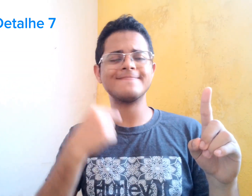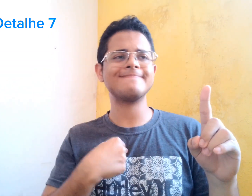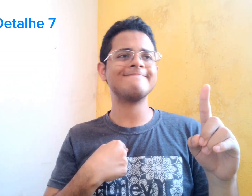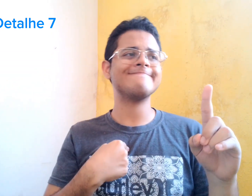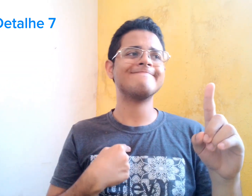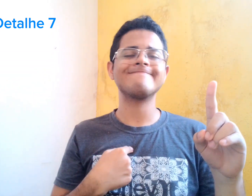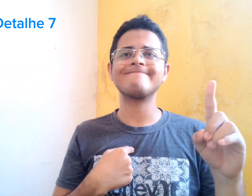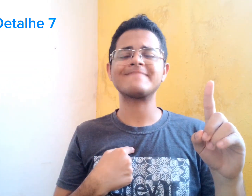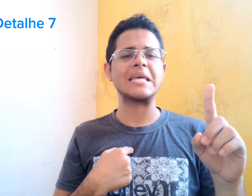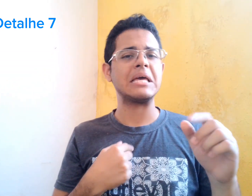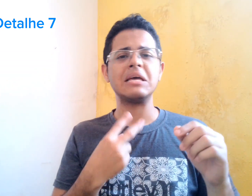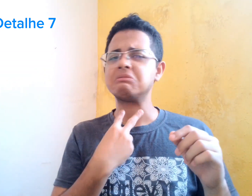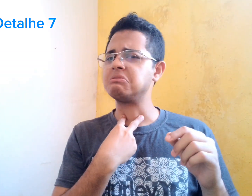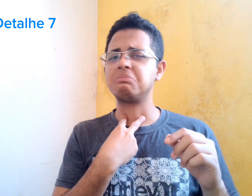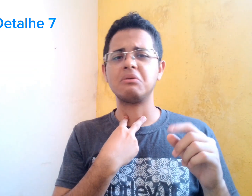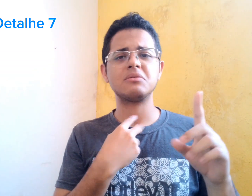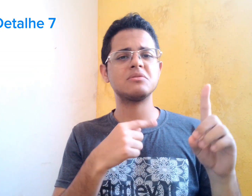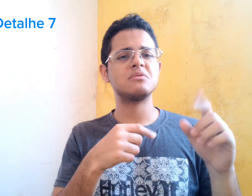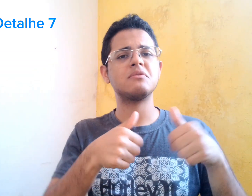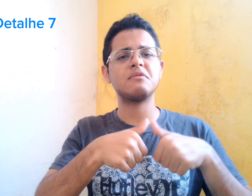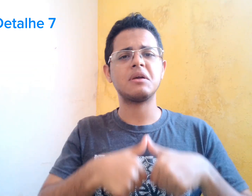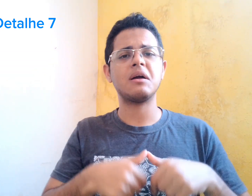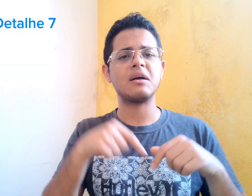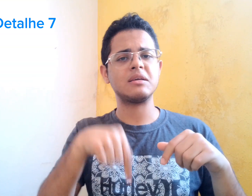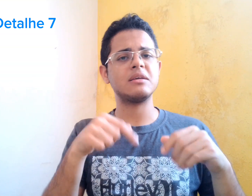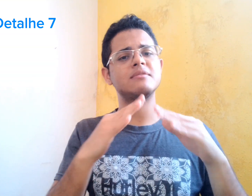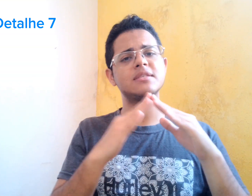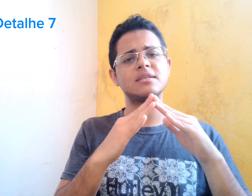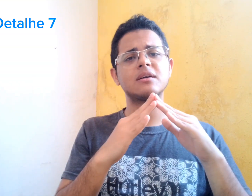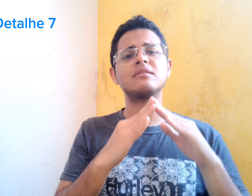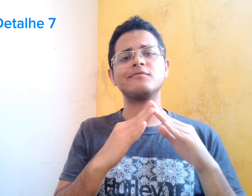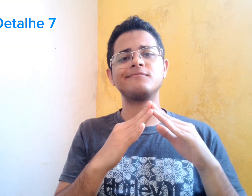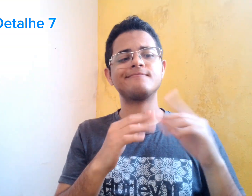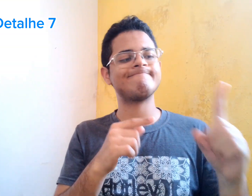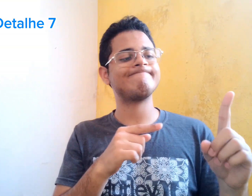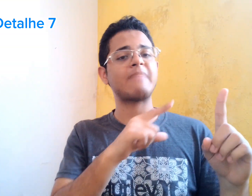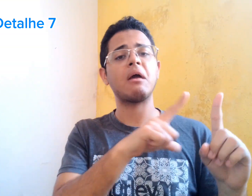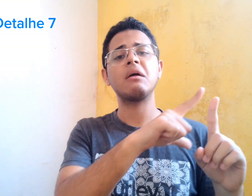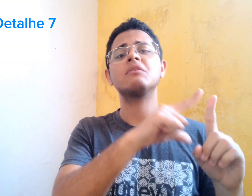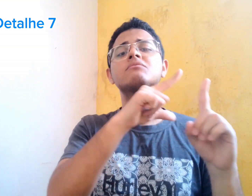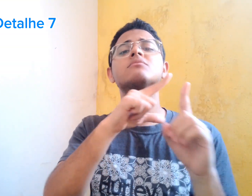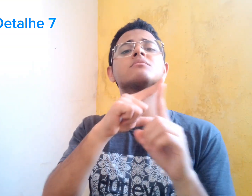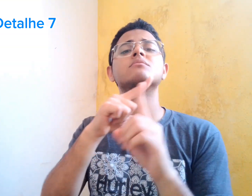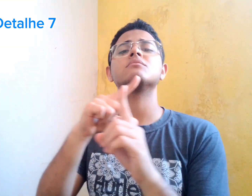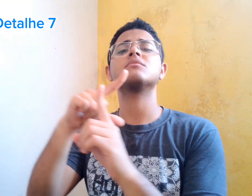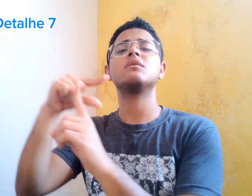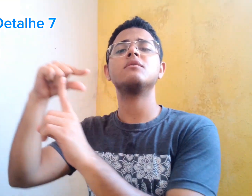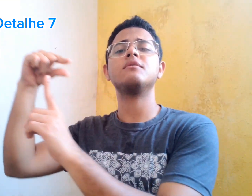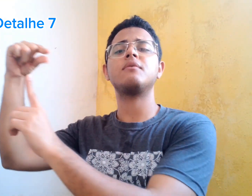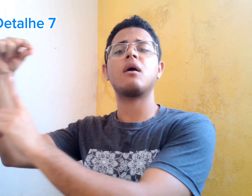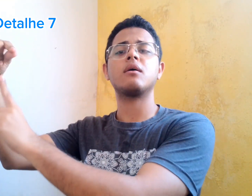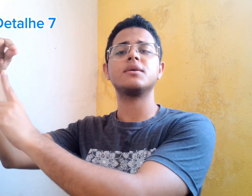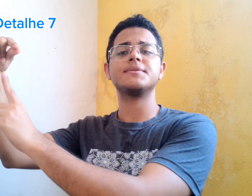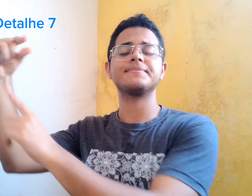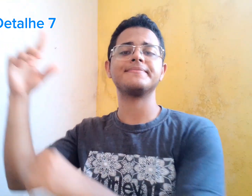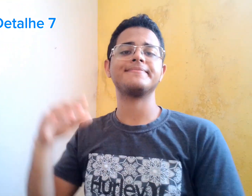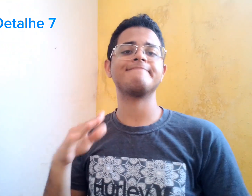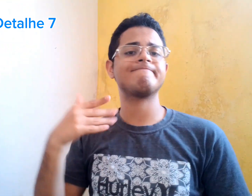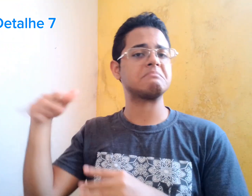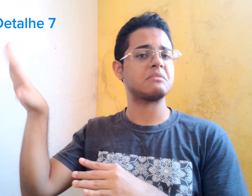Depois que ela beijou ele... Ele pensou... Eu preciso ir embora. Não vai funcionar...